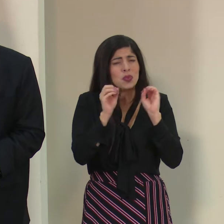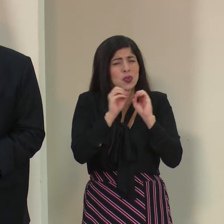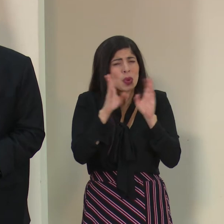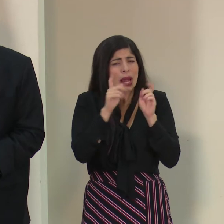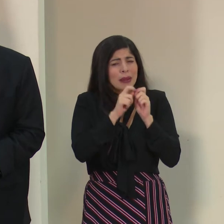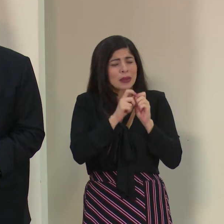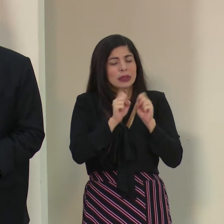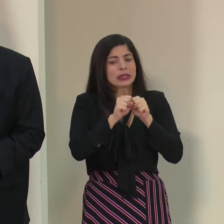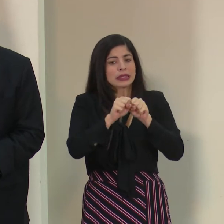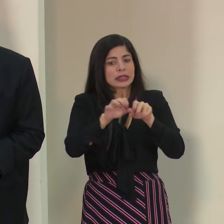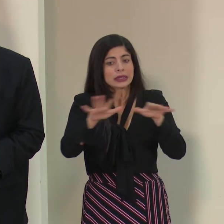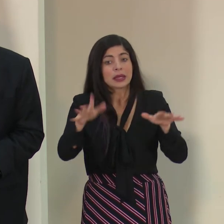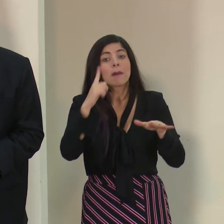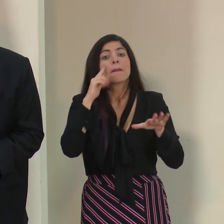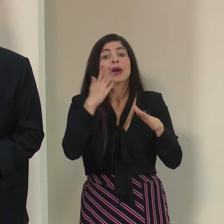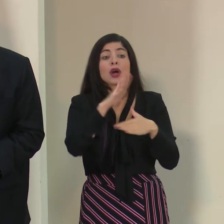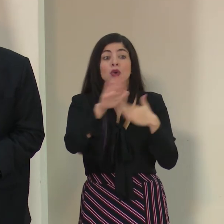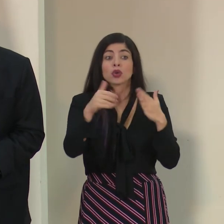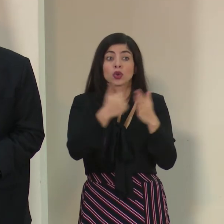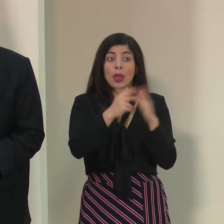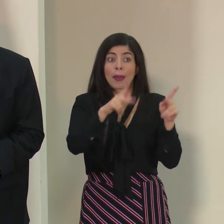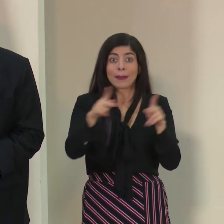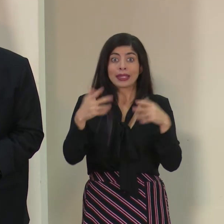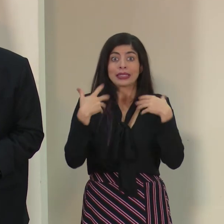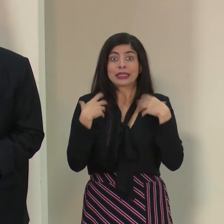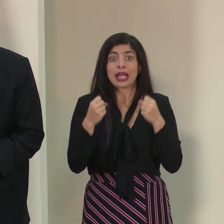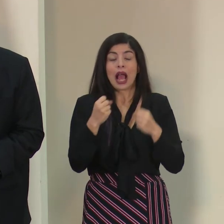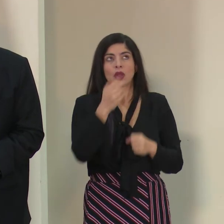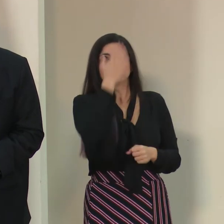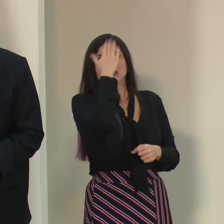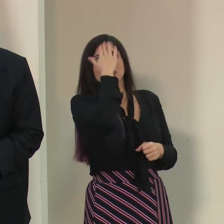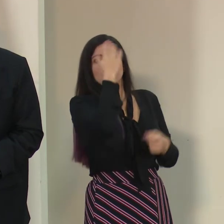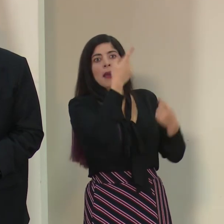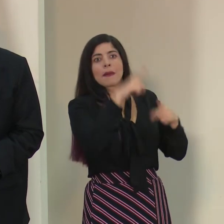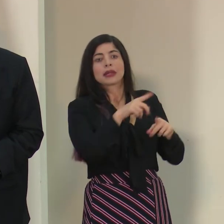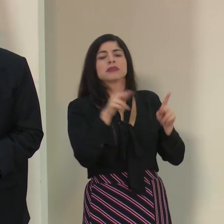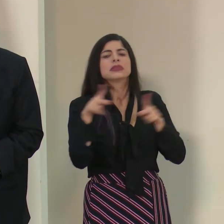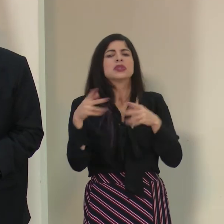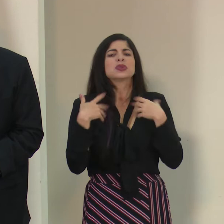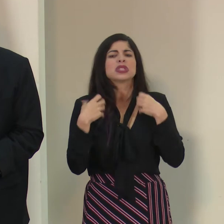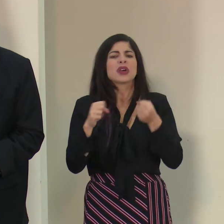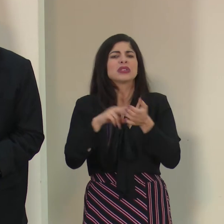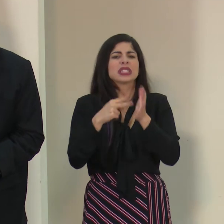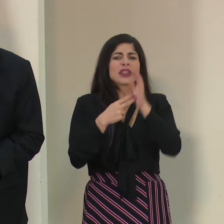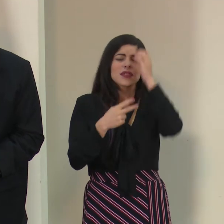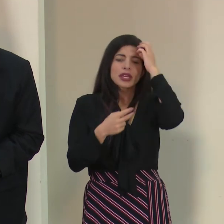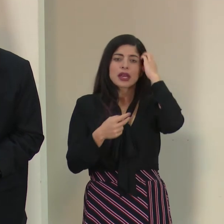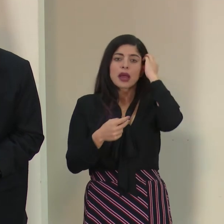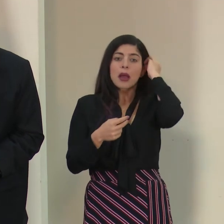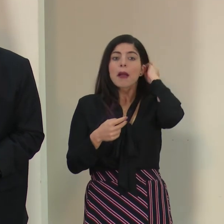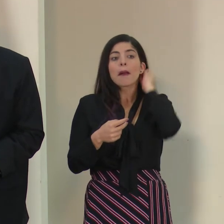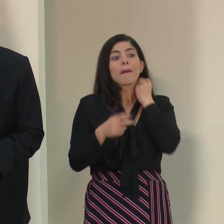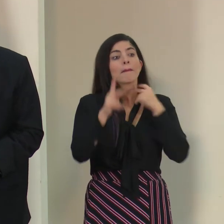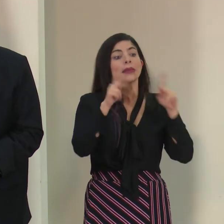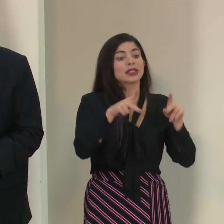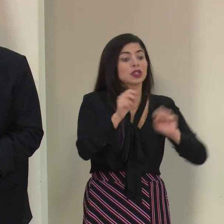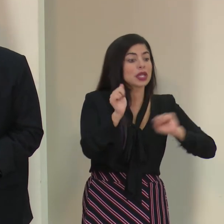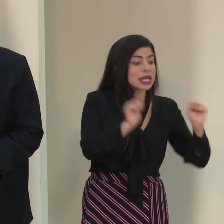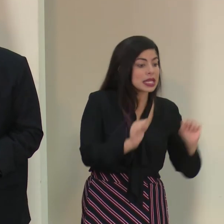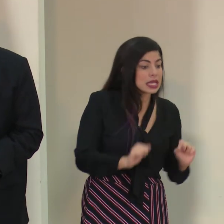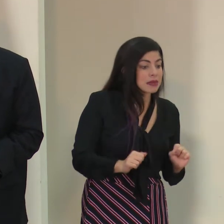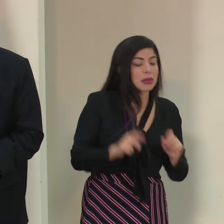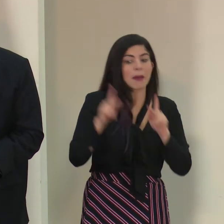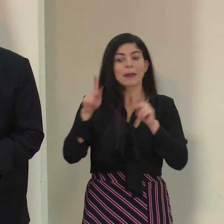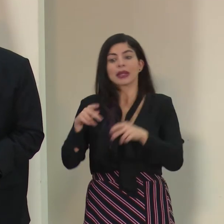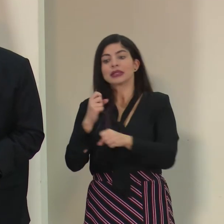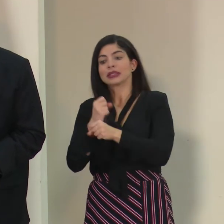es que todo el personal de salud esté al tanto de lo que está ocurriendo. Y con el personal de salud me refiero desde la persona que limpia hasta la persona que